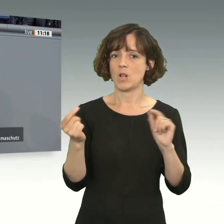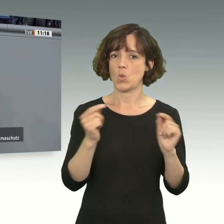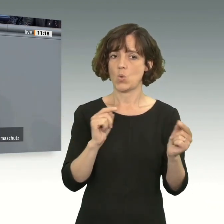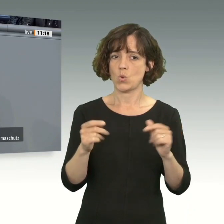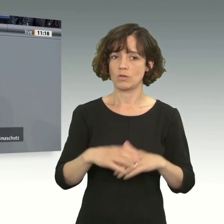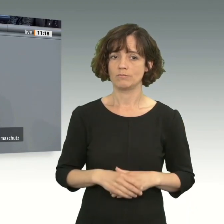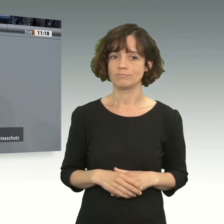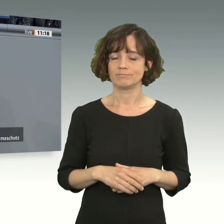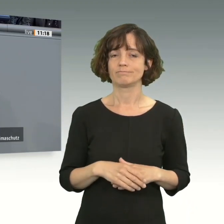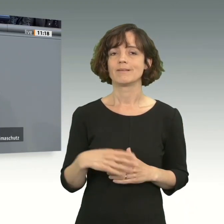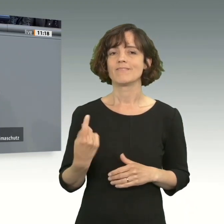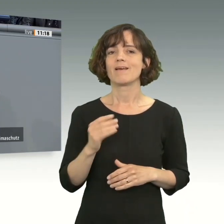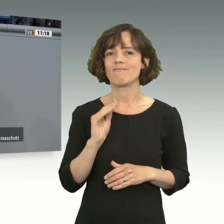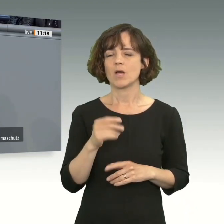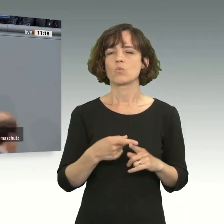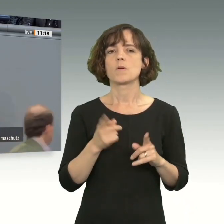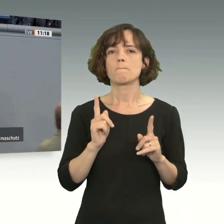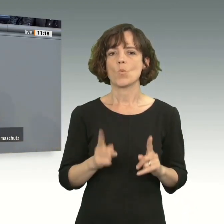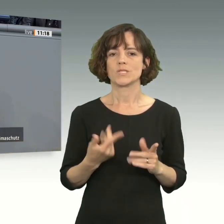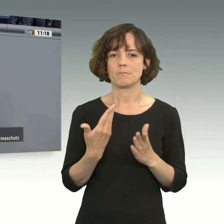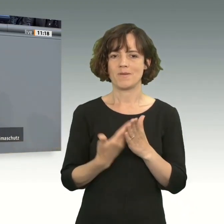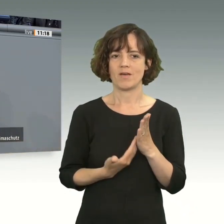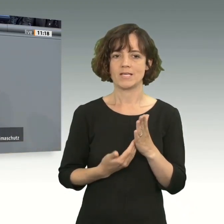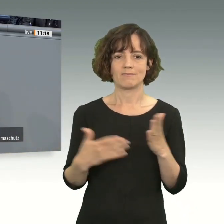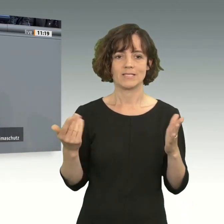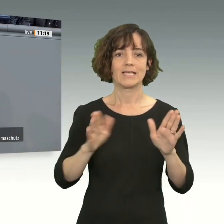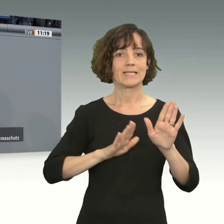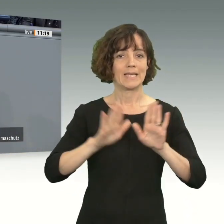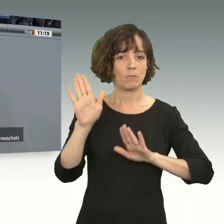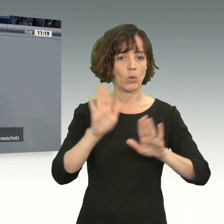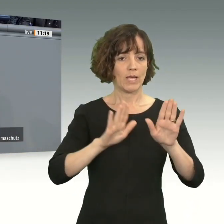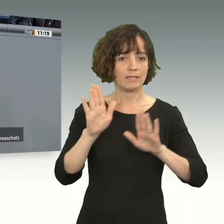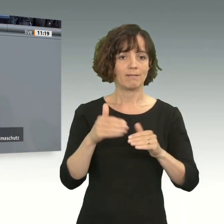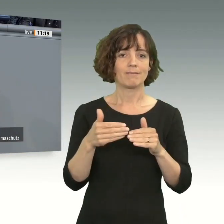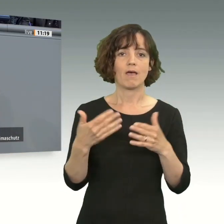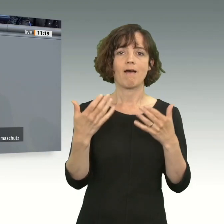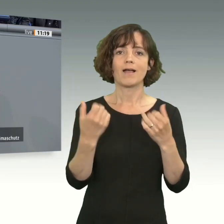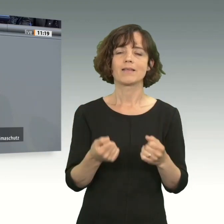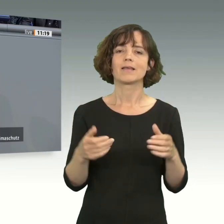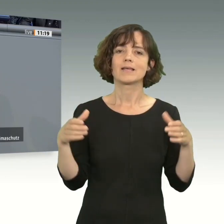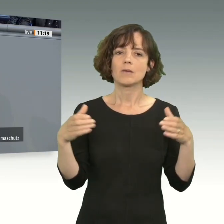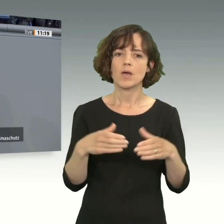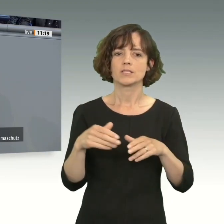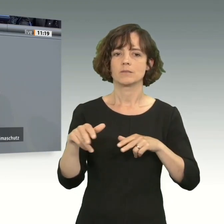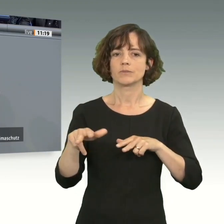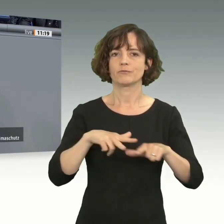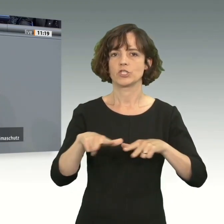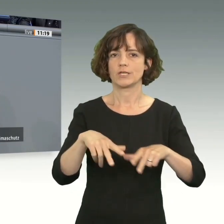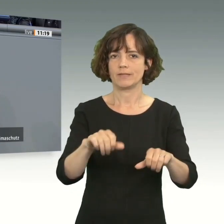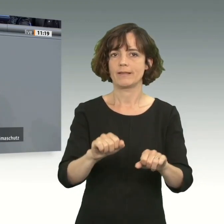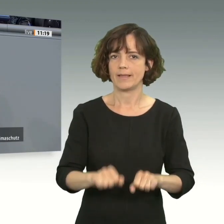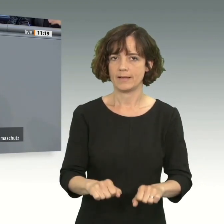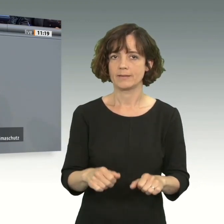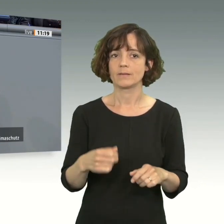Wir werden und wir müssen es beweisen, dass Demokratien nachhaltig gemeinsam wirtschaften können, unsere